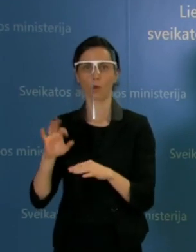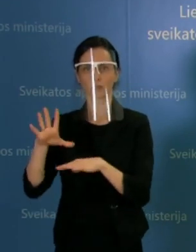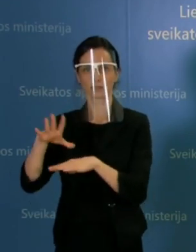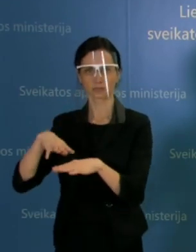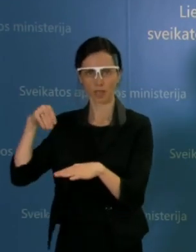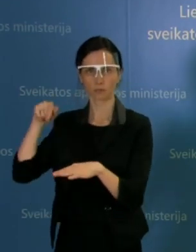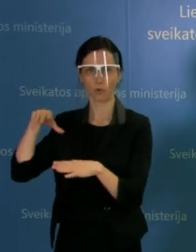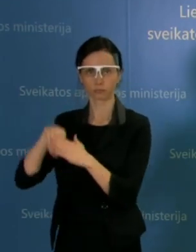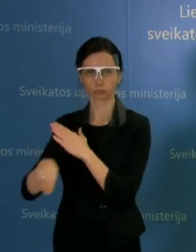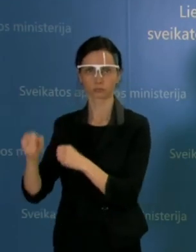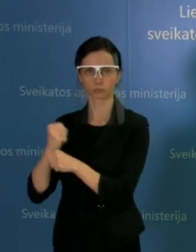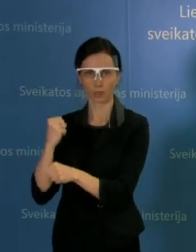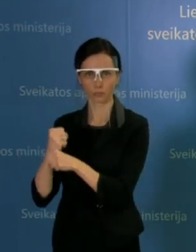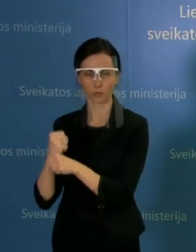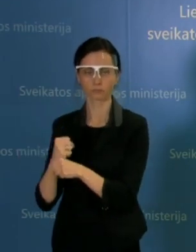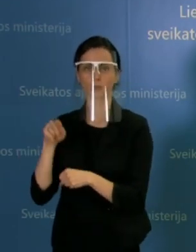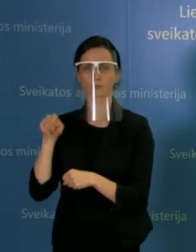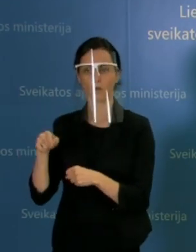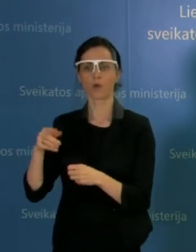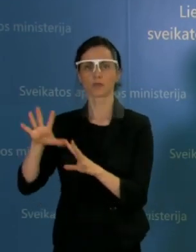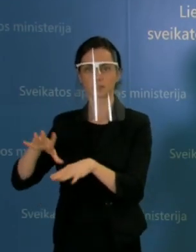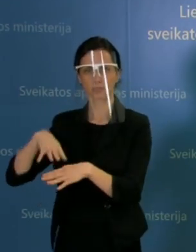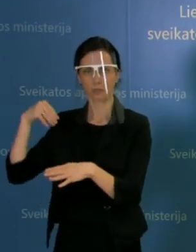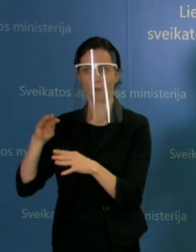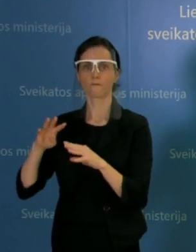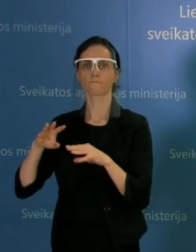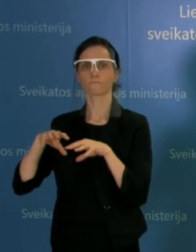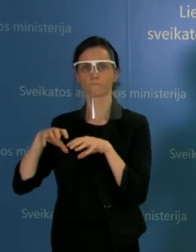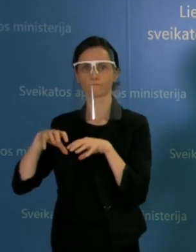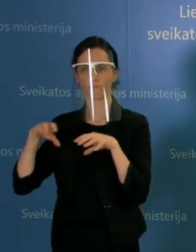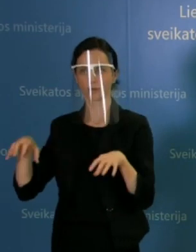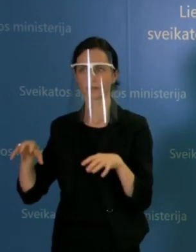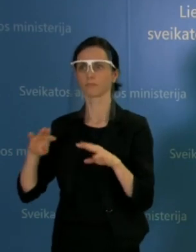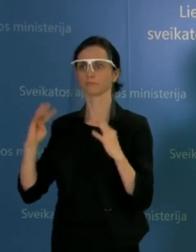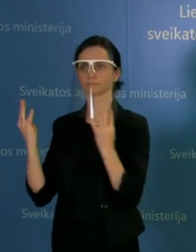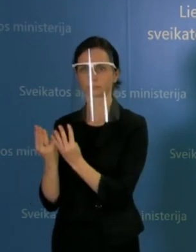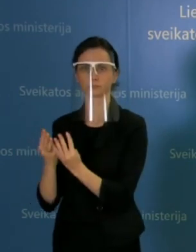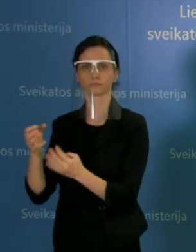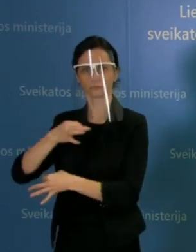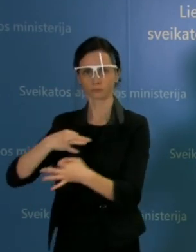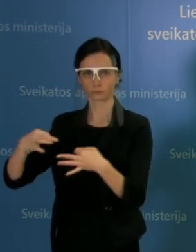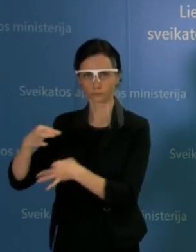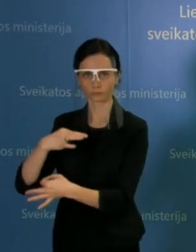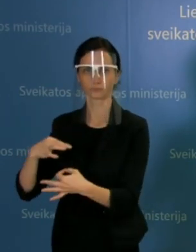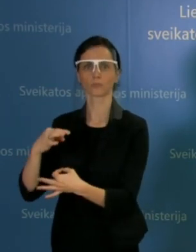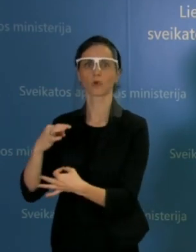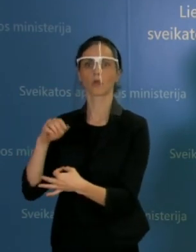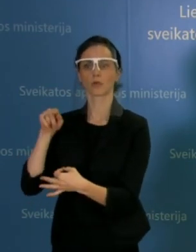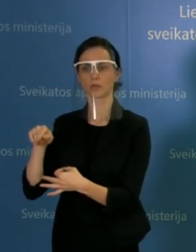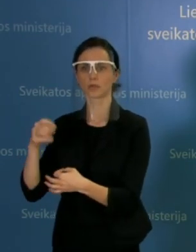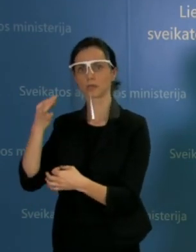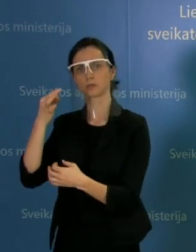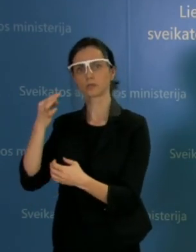ir po diskusijų su Seimo valdyba yra dar viena numatyta korekcija